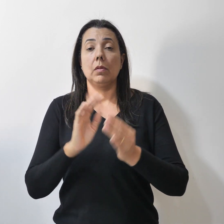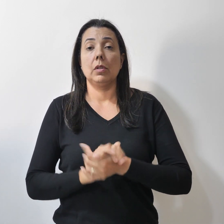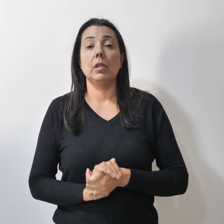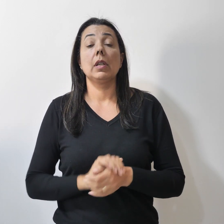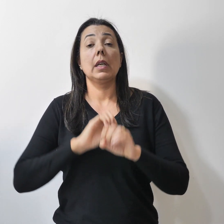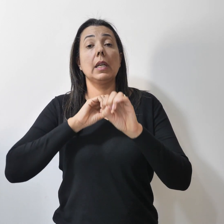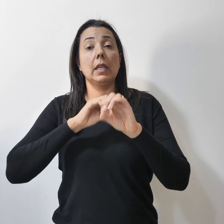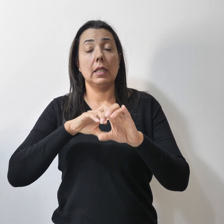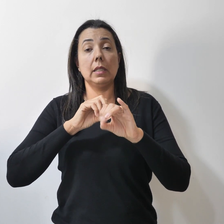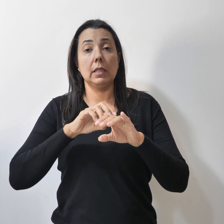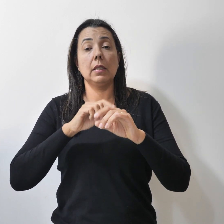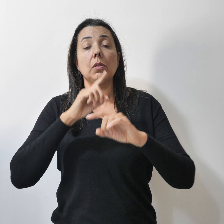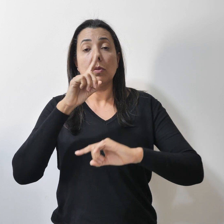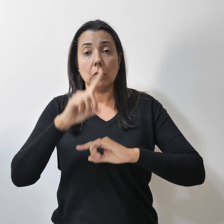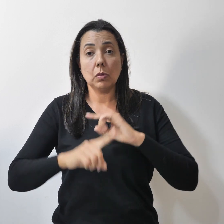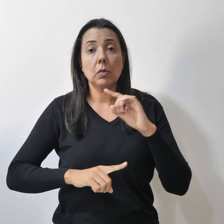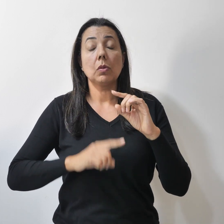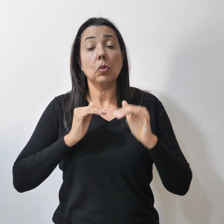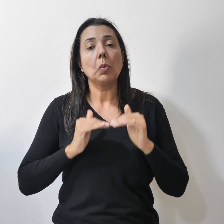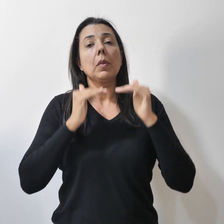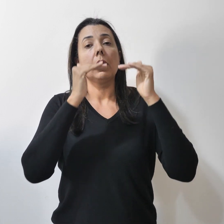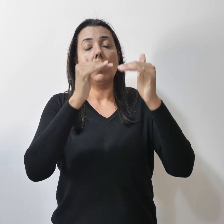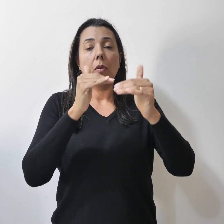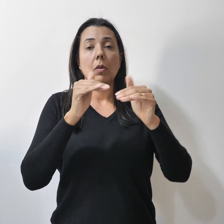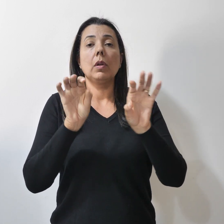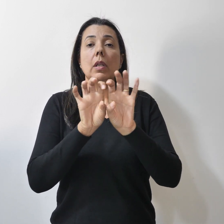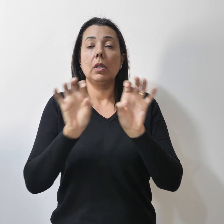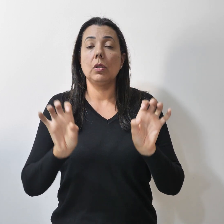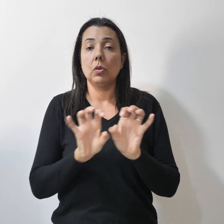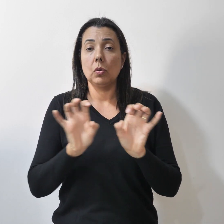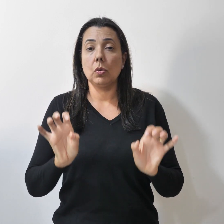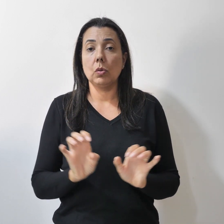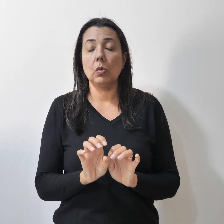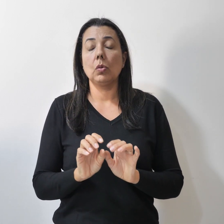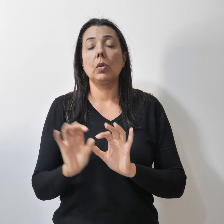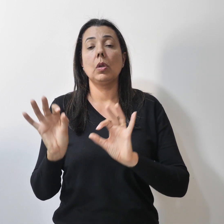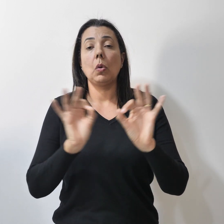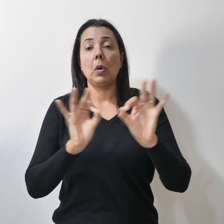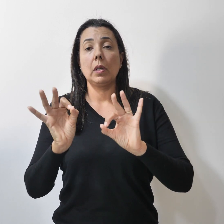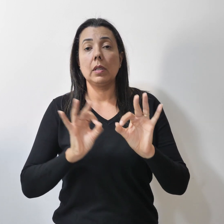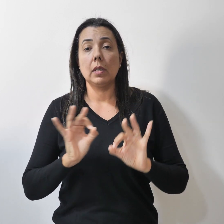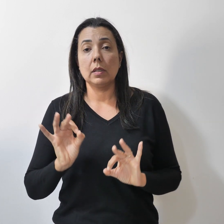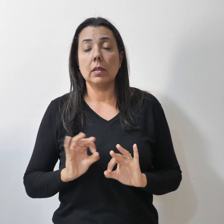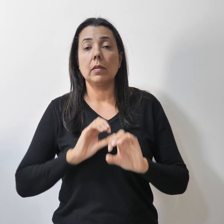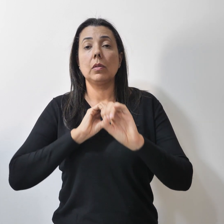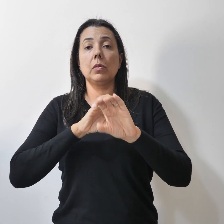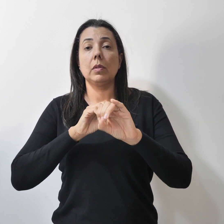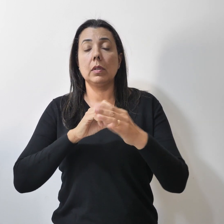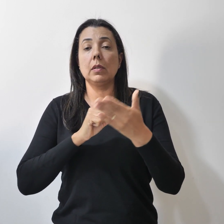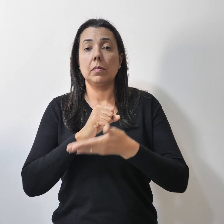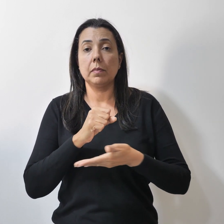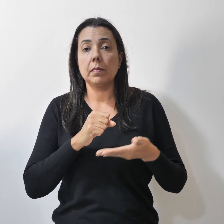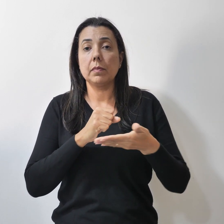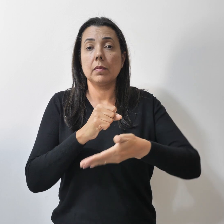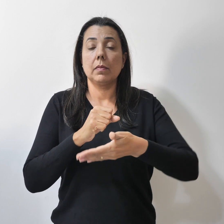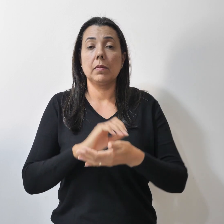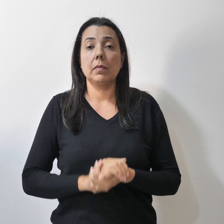educação superior, estrutura e funcionamento da educação básica Para